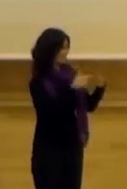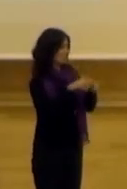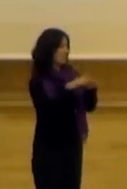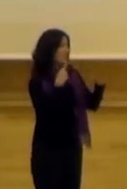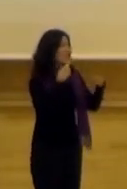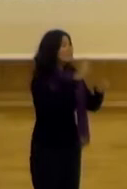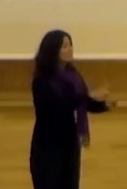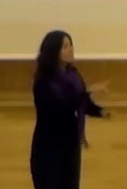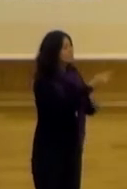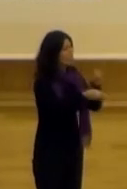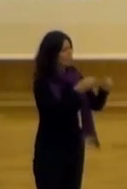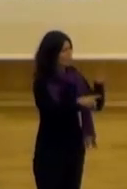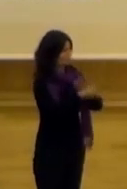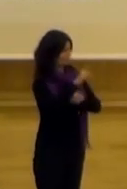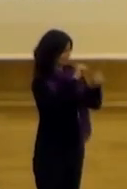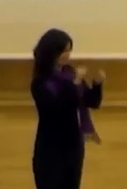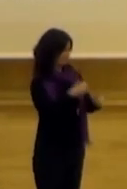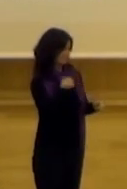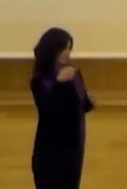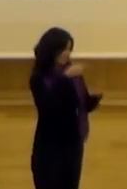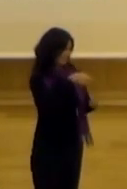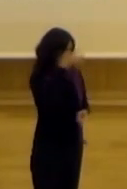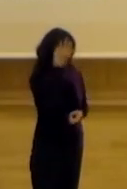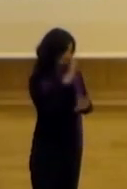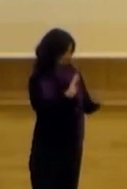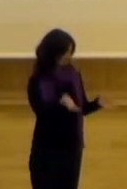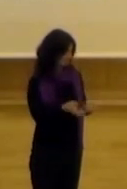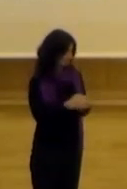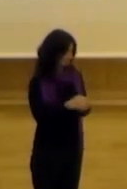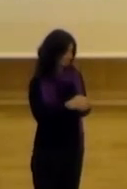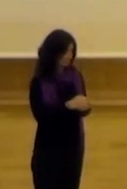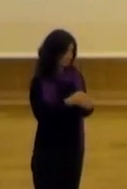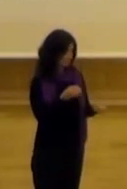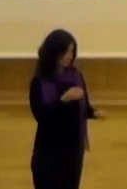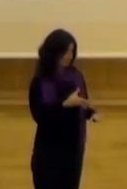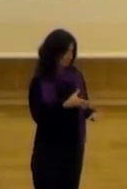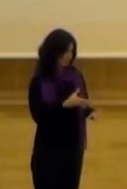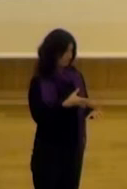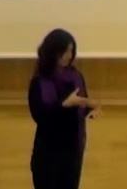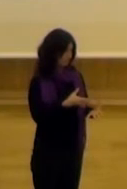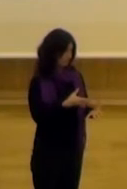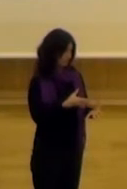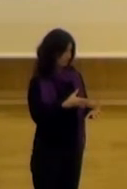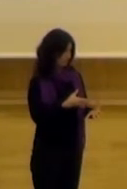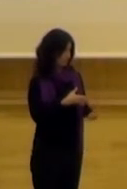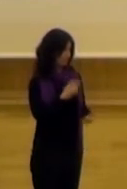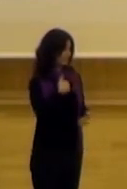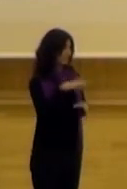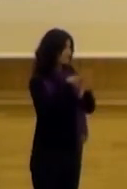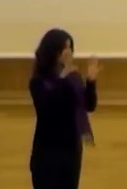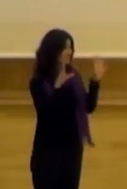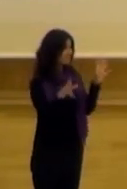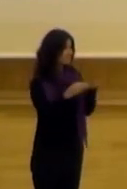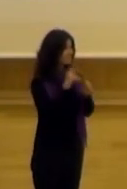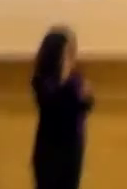que desarrollaran un prototipo, bueno, justo les iba a mostrar el video, les cuento rápidamente del proyecto. Entonces, todo esto tiene que